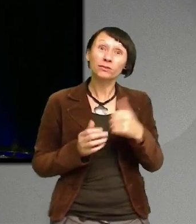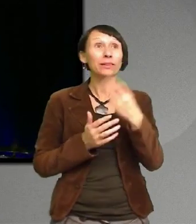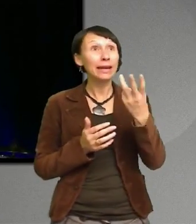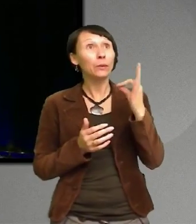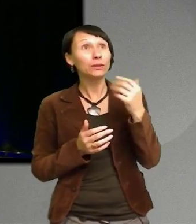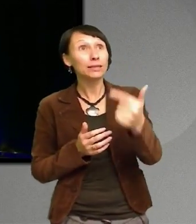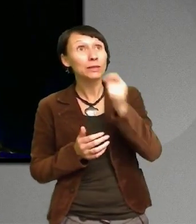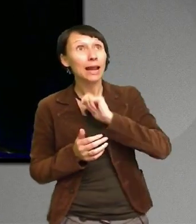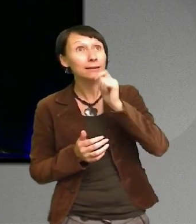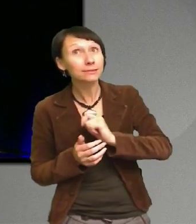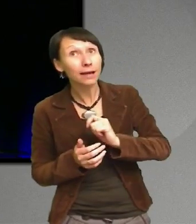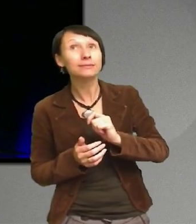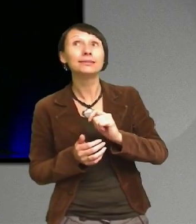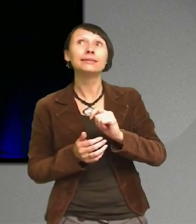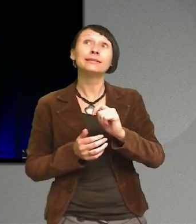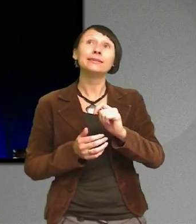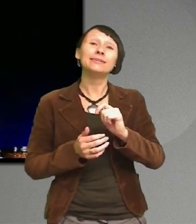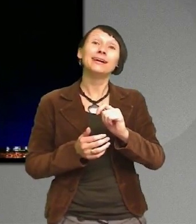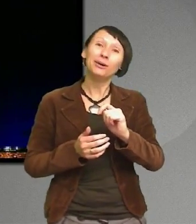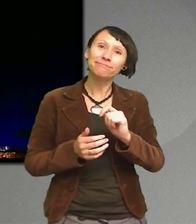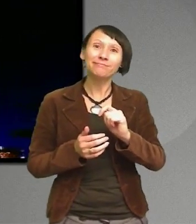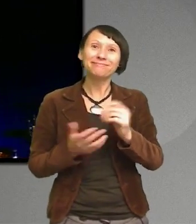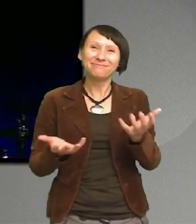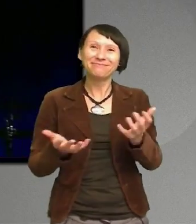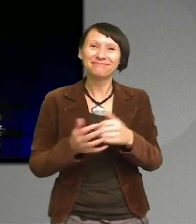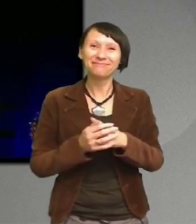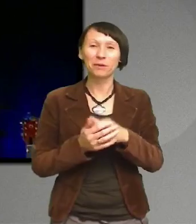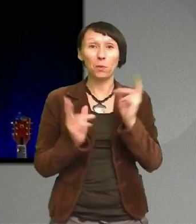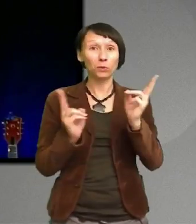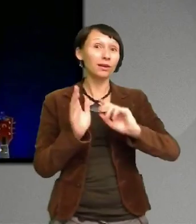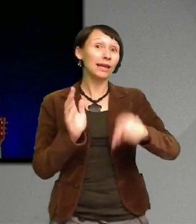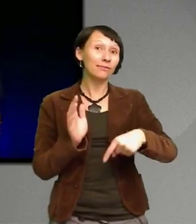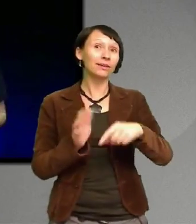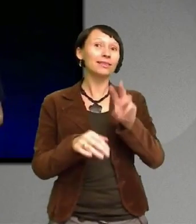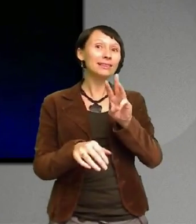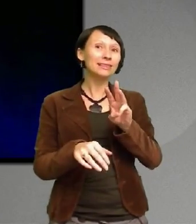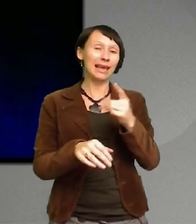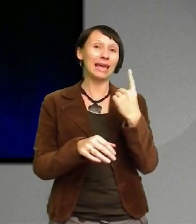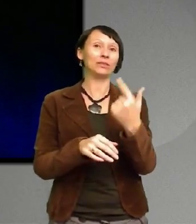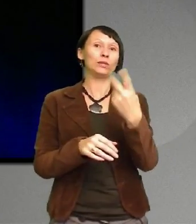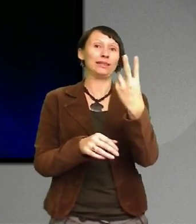glassar Det krävs även 1300 ideella för att planera detta arrangemang